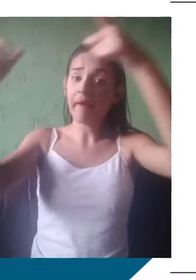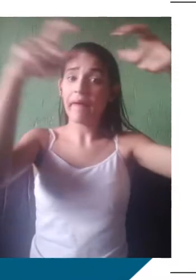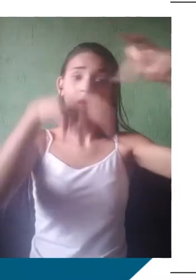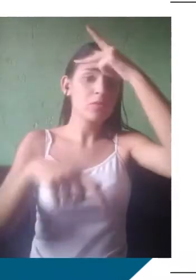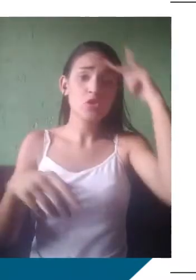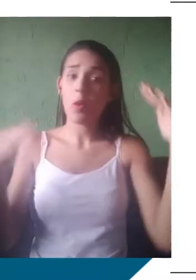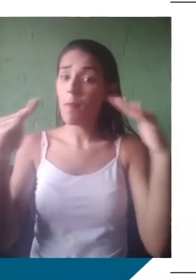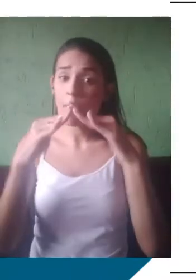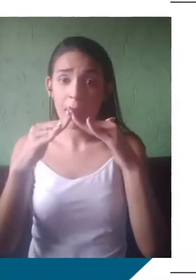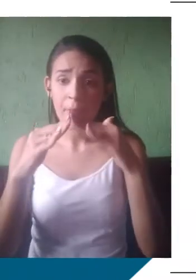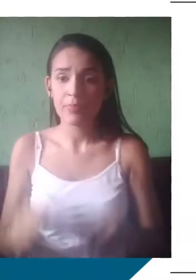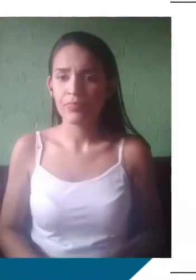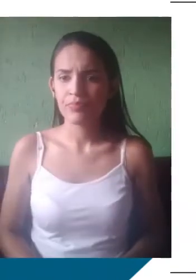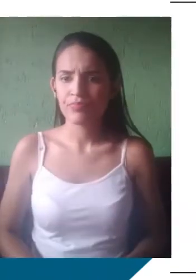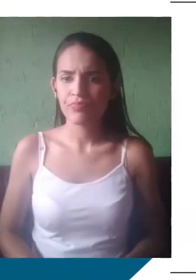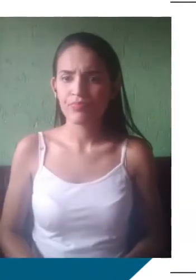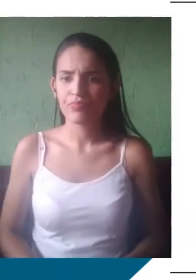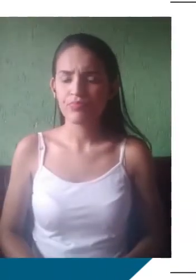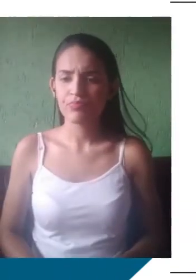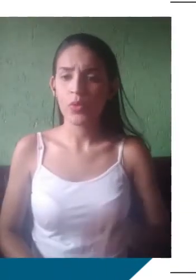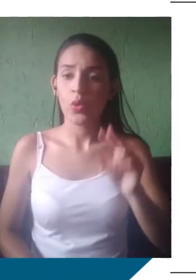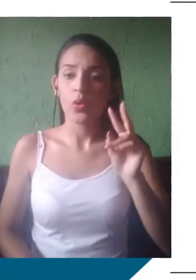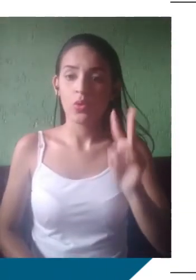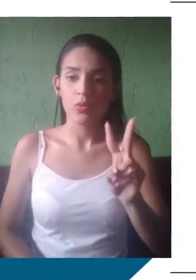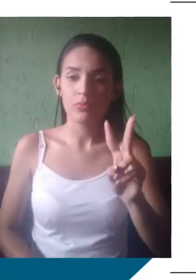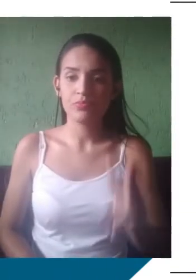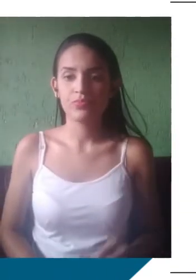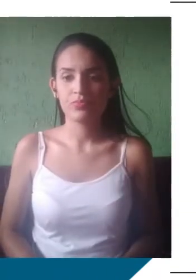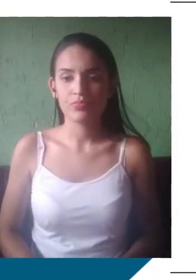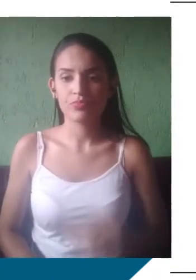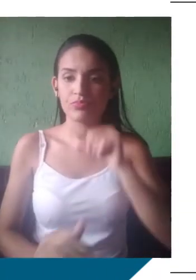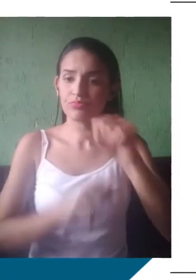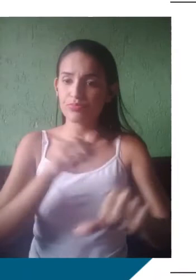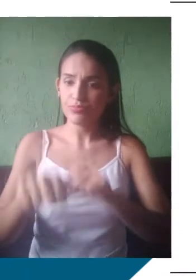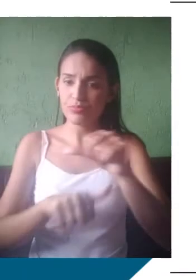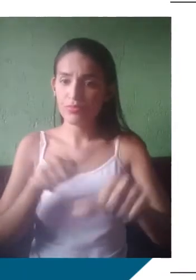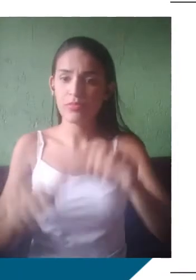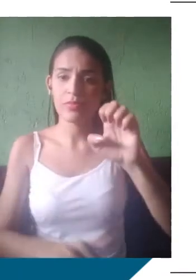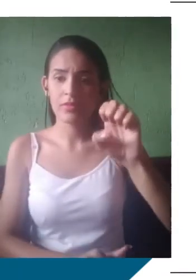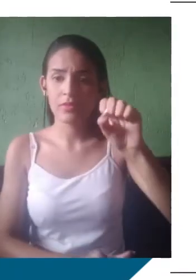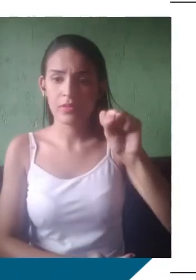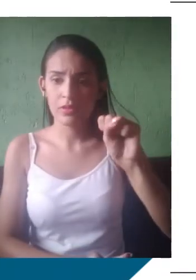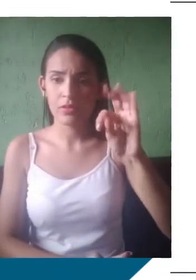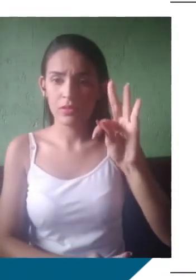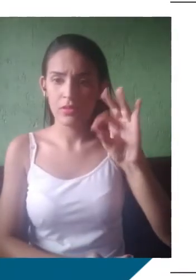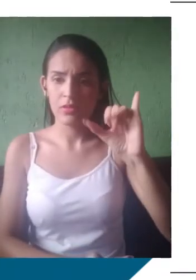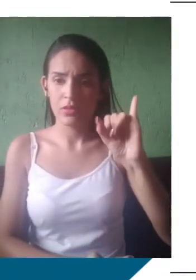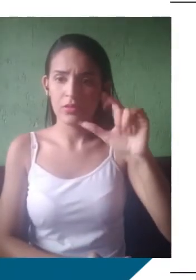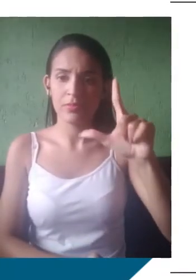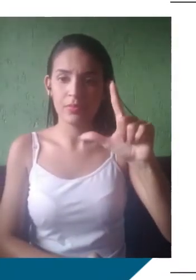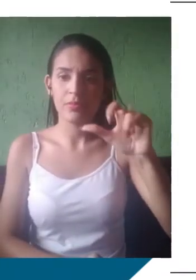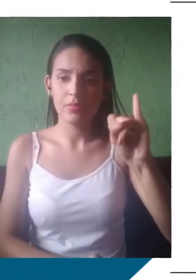geográfica dos falantes. Dois, variação estilística ou diafásica. Varia conforme idade,